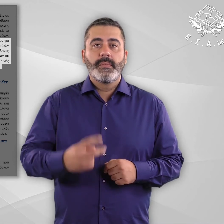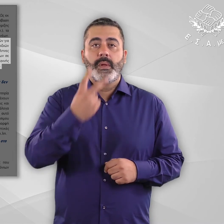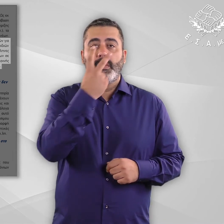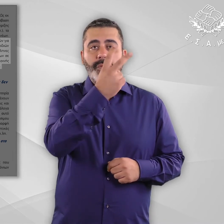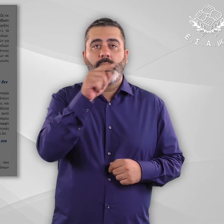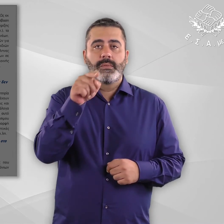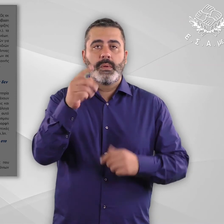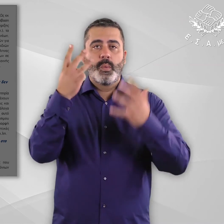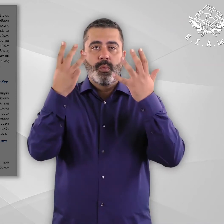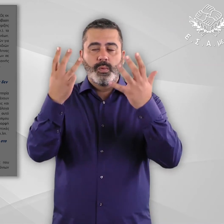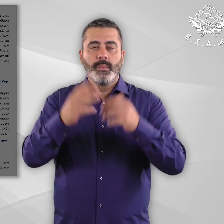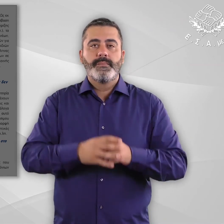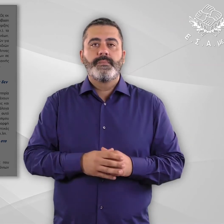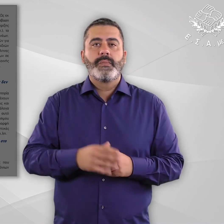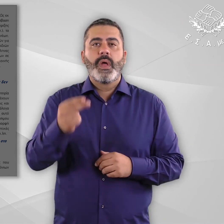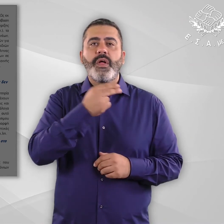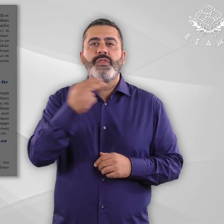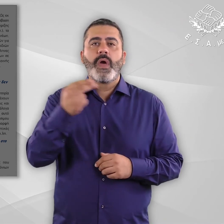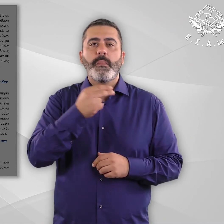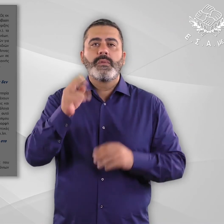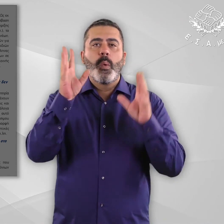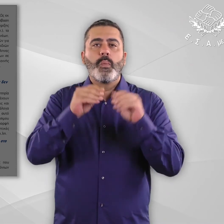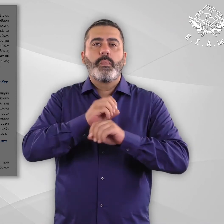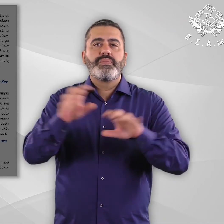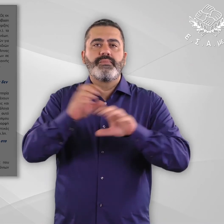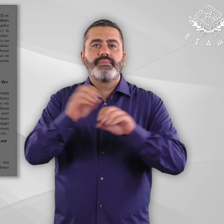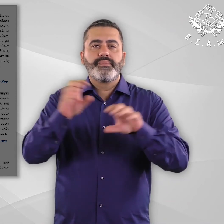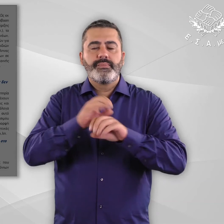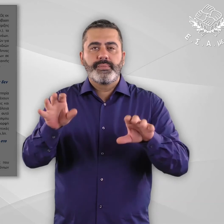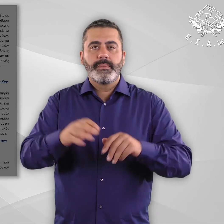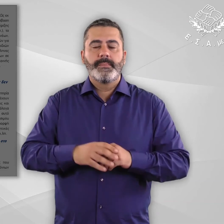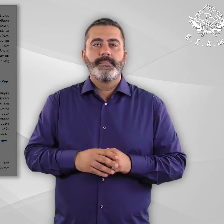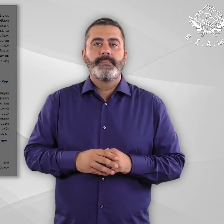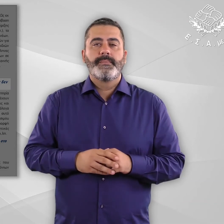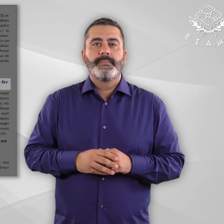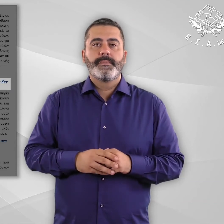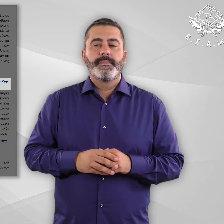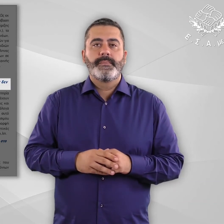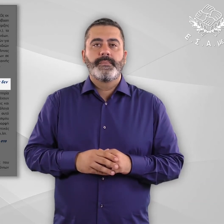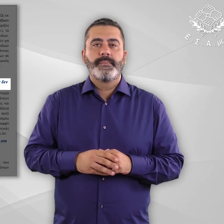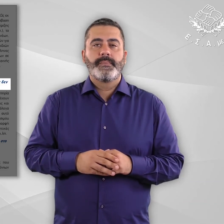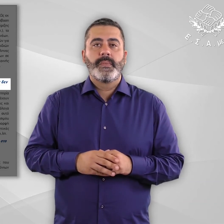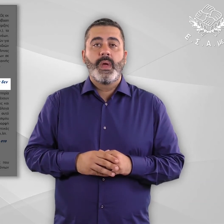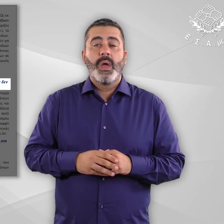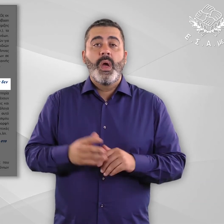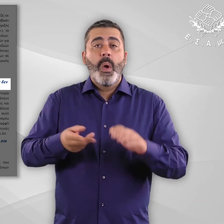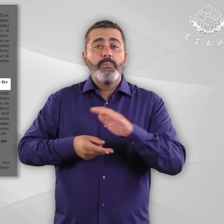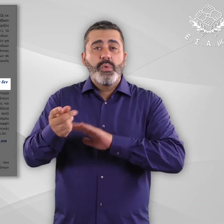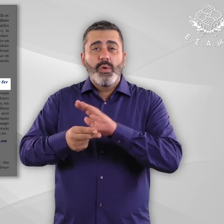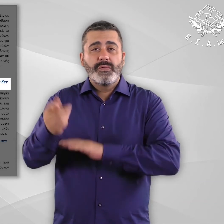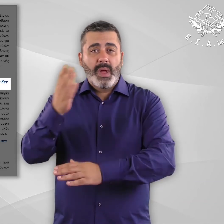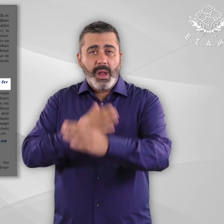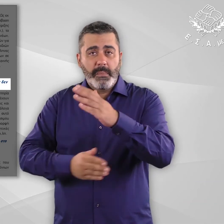Ενότητα 2.8 Ζητήματα πληροφόρησης κάθετος ενημέρωσης Υπό Ενότητα Οι